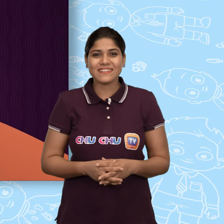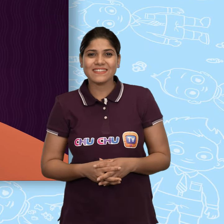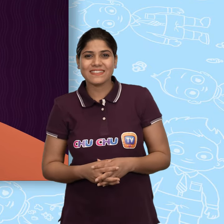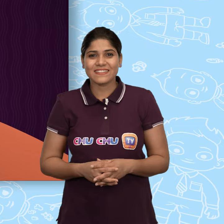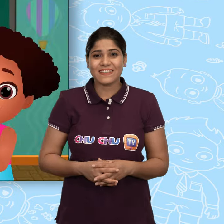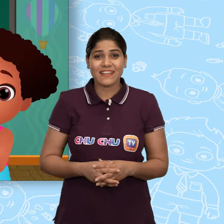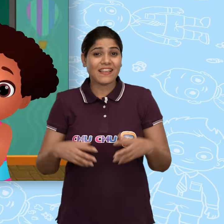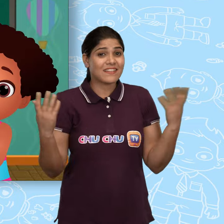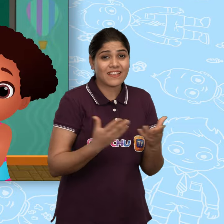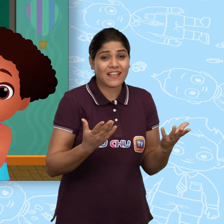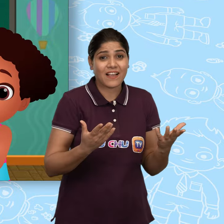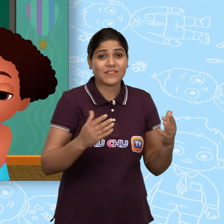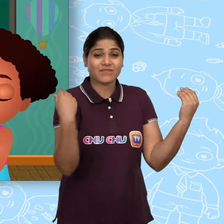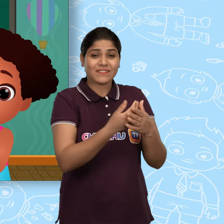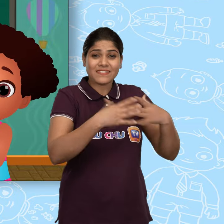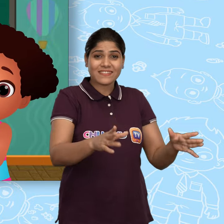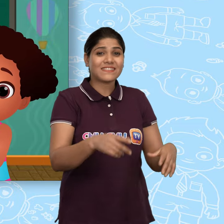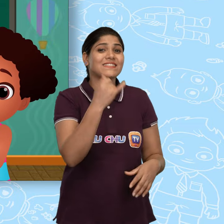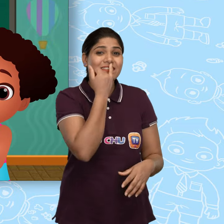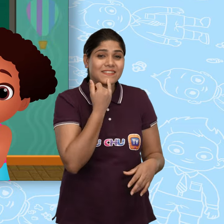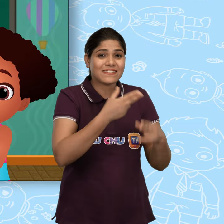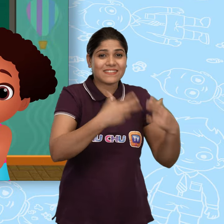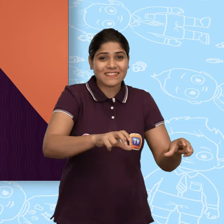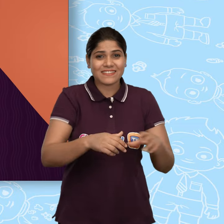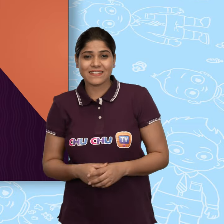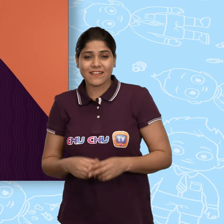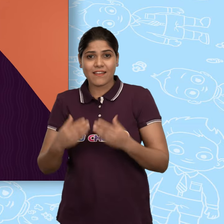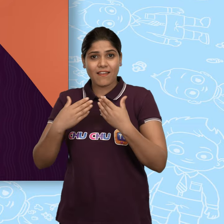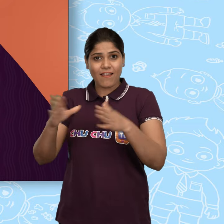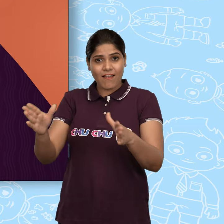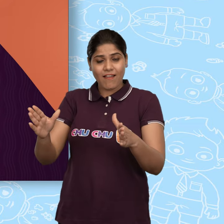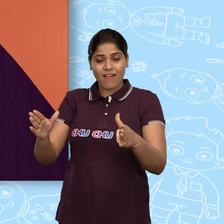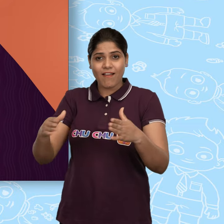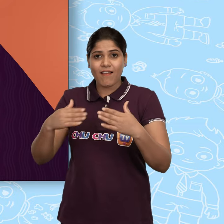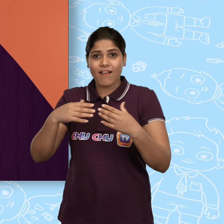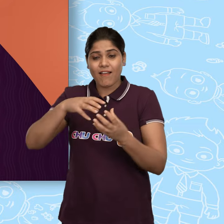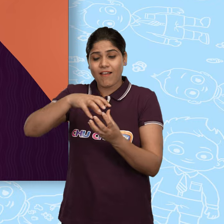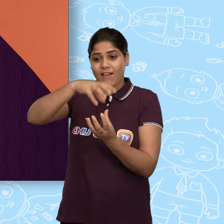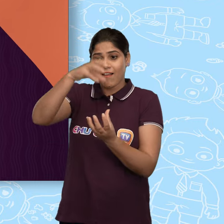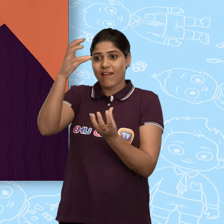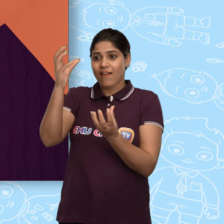क्या हम खोले गुलाबी अंडे को खोल जा खोल जा